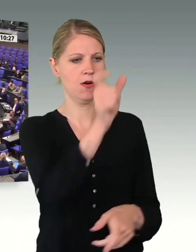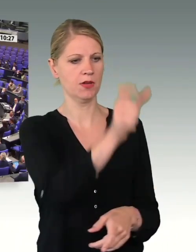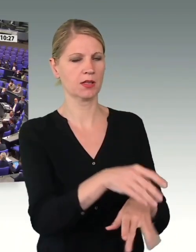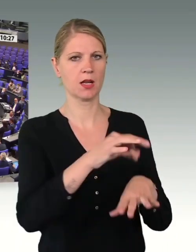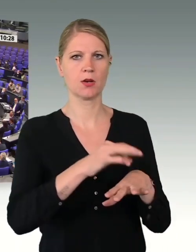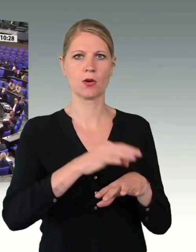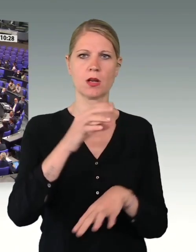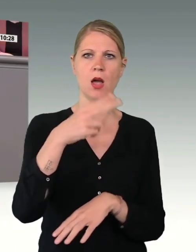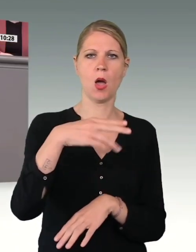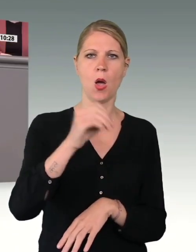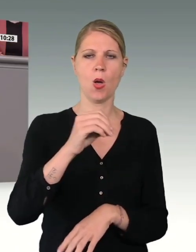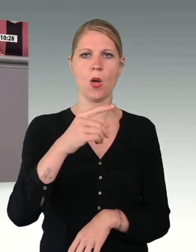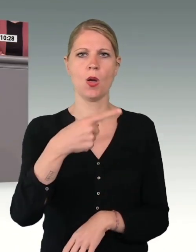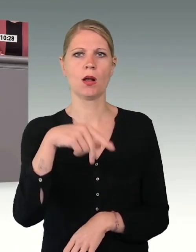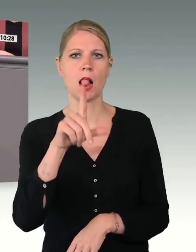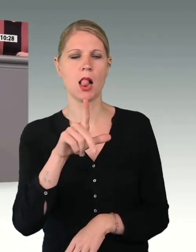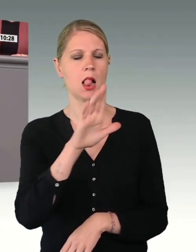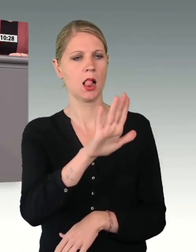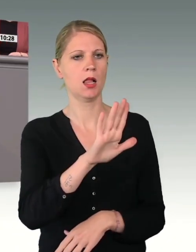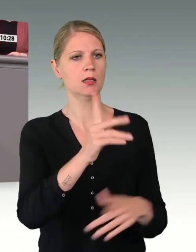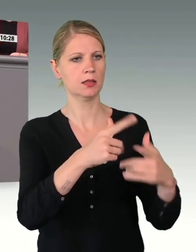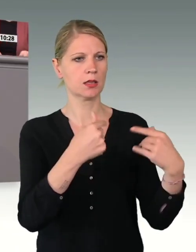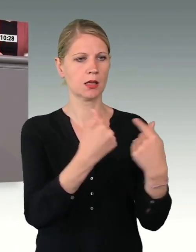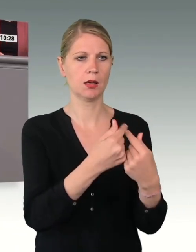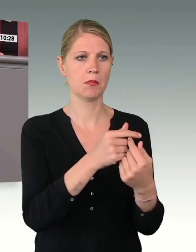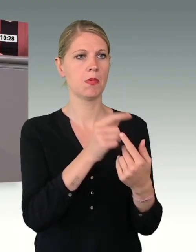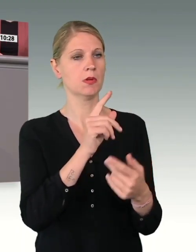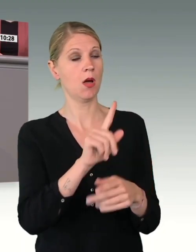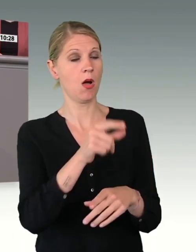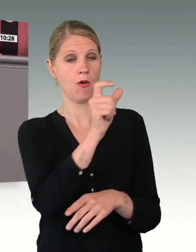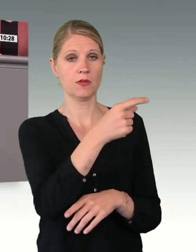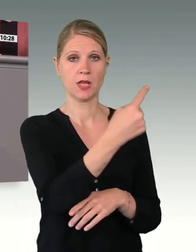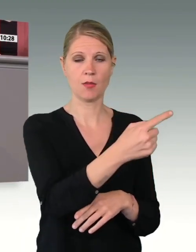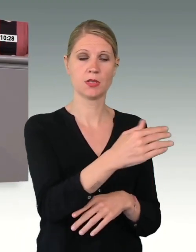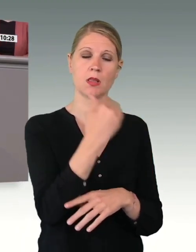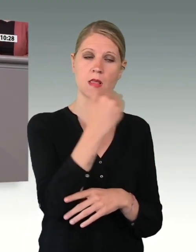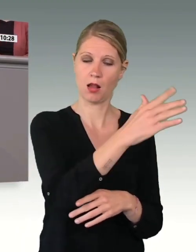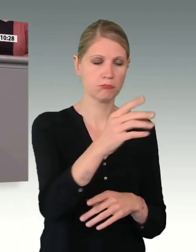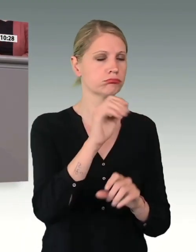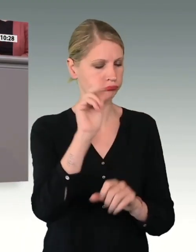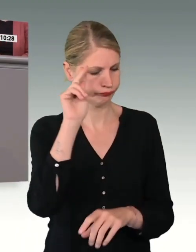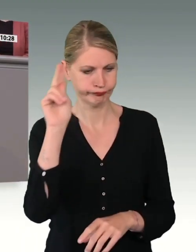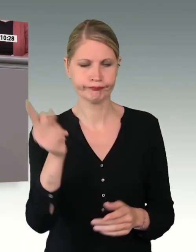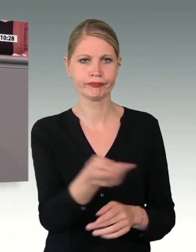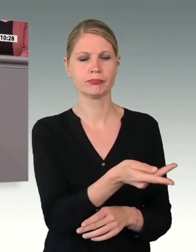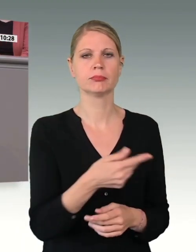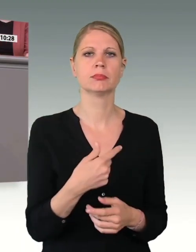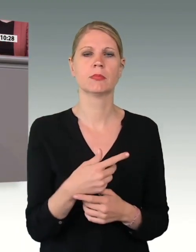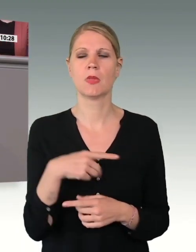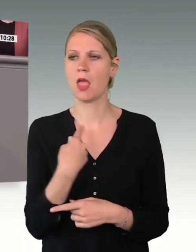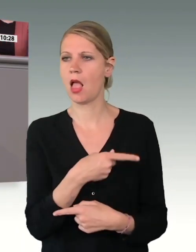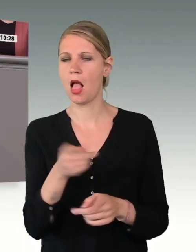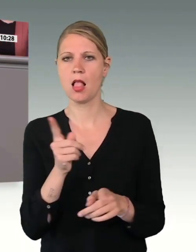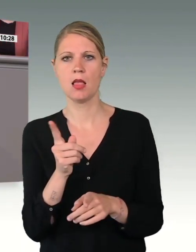Dem Dank an Sie und Ihr gesamtes Team kann ich mich uneingeschränkt anschließen. Für alle, die sich einen Überblick über die